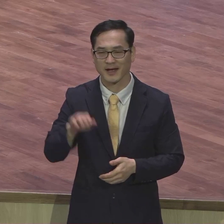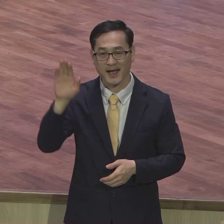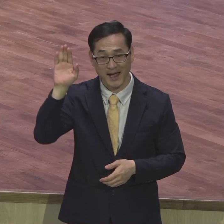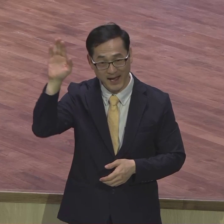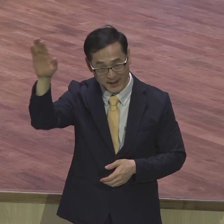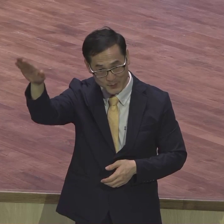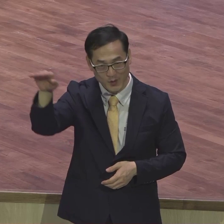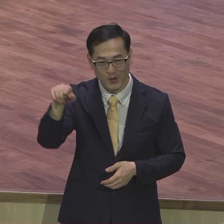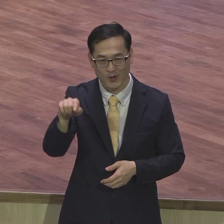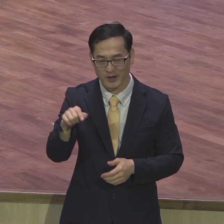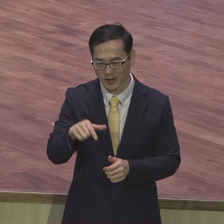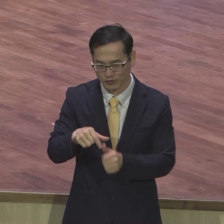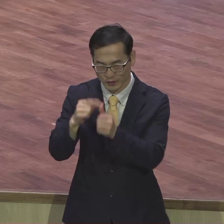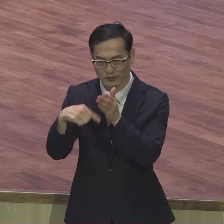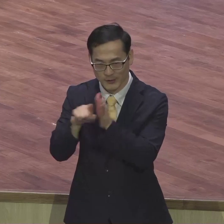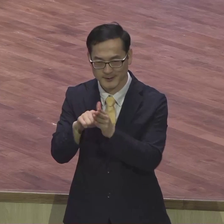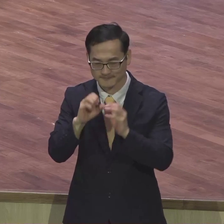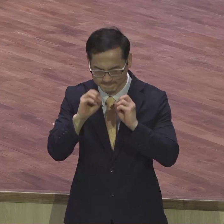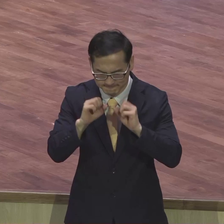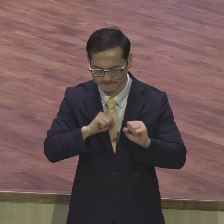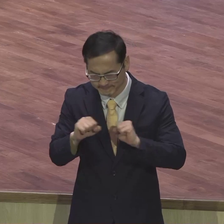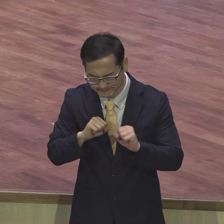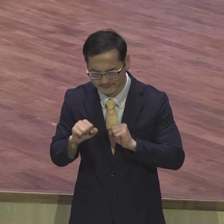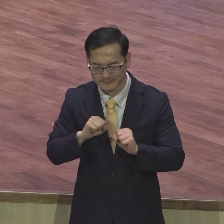사도바울이 강조한 것은 놀랍게도 뭐냐 거름으로